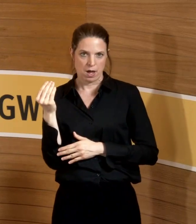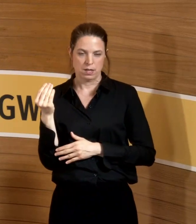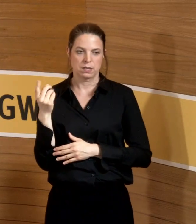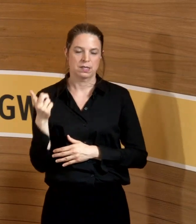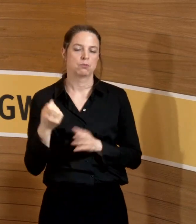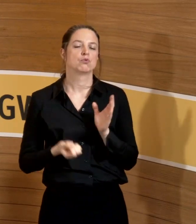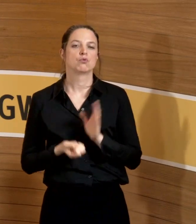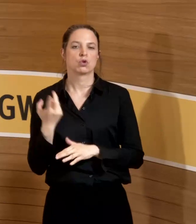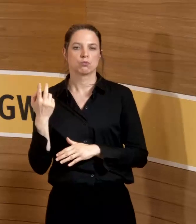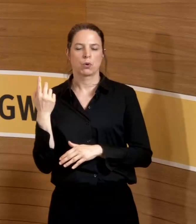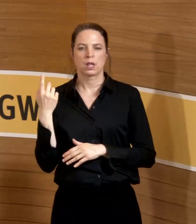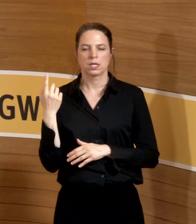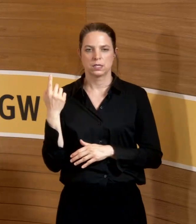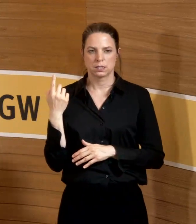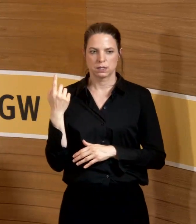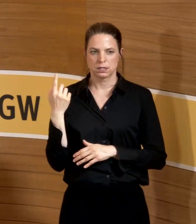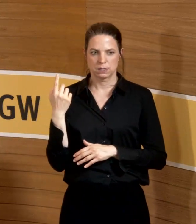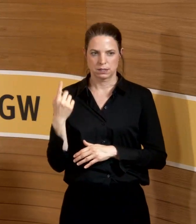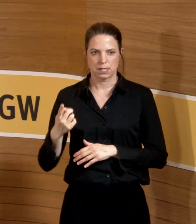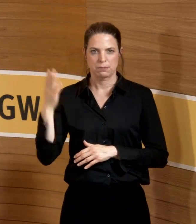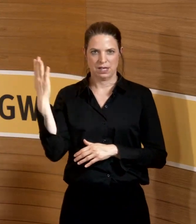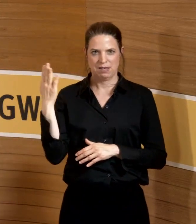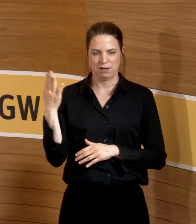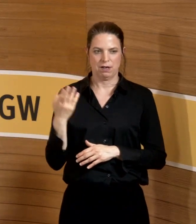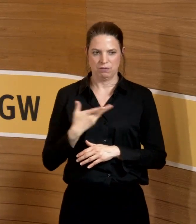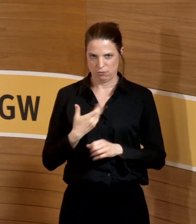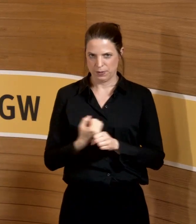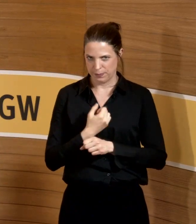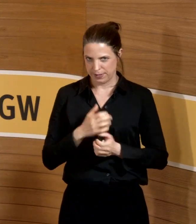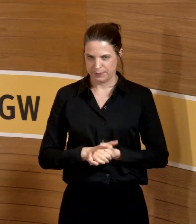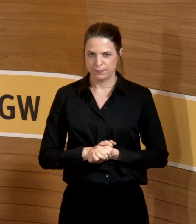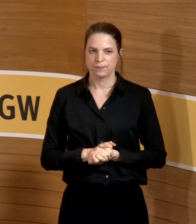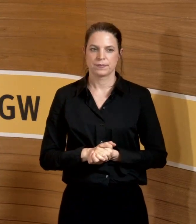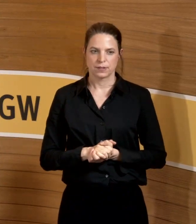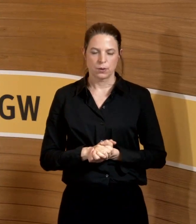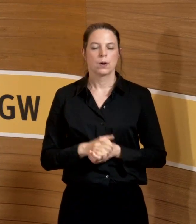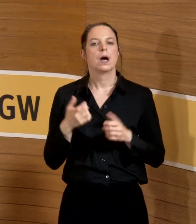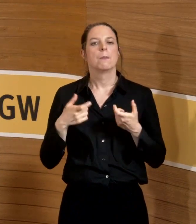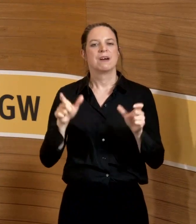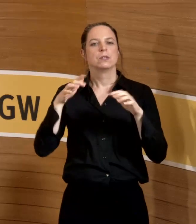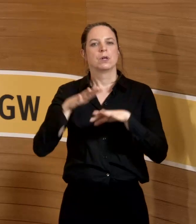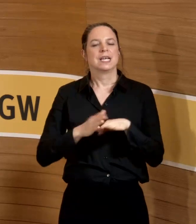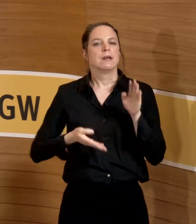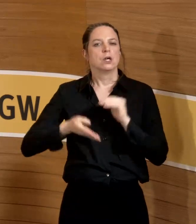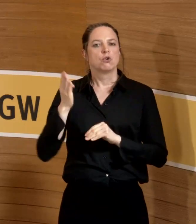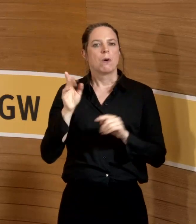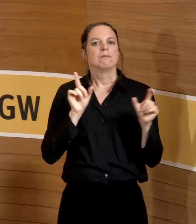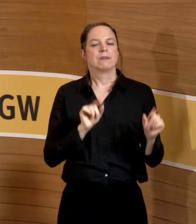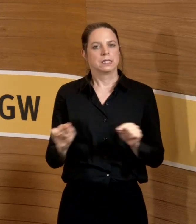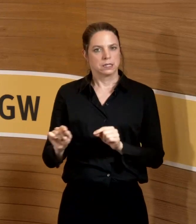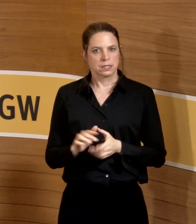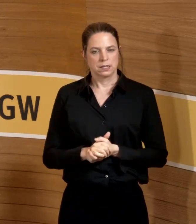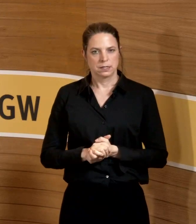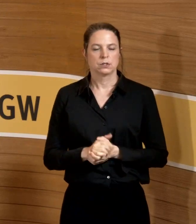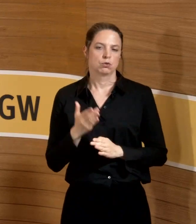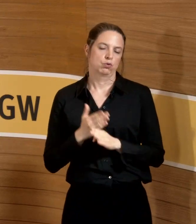ursprünglich das Referat hier halten sollte. Was ist das Präventionsnetzwerk Nord? Es ist tatsächlich